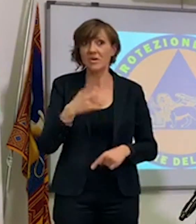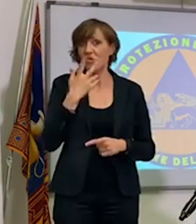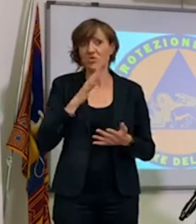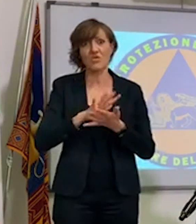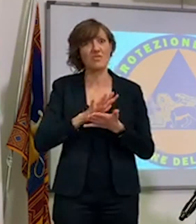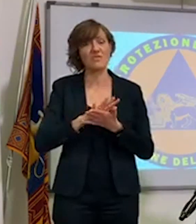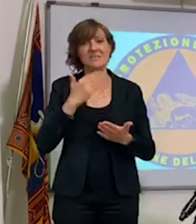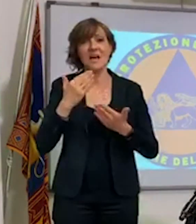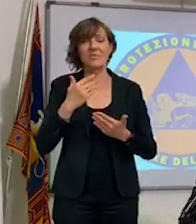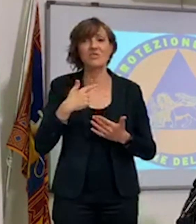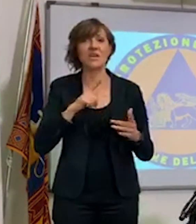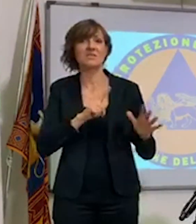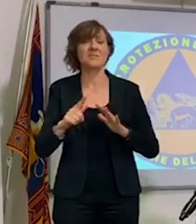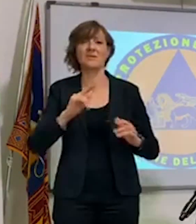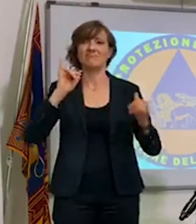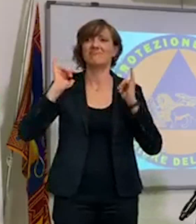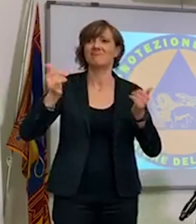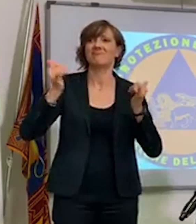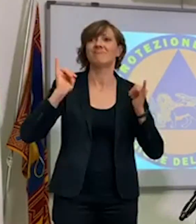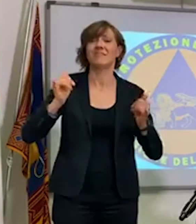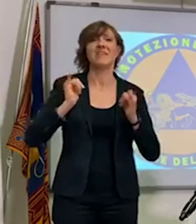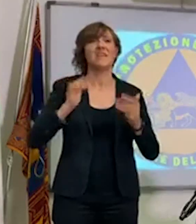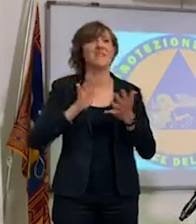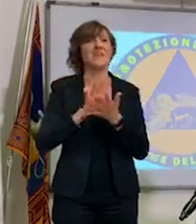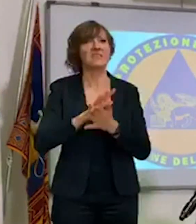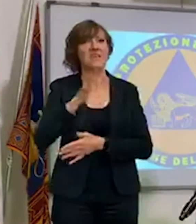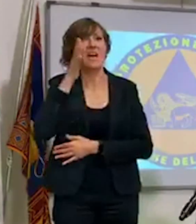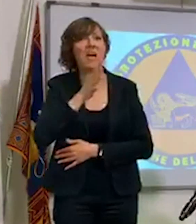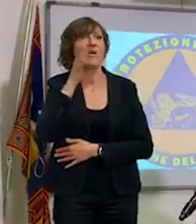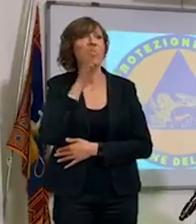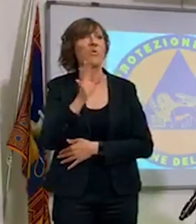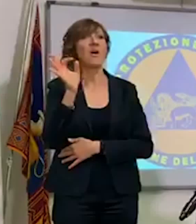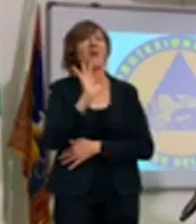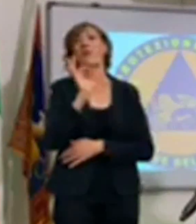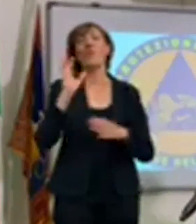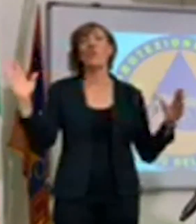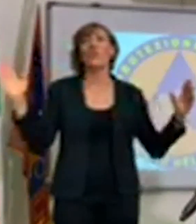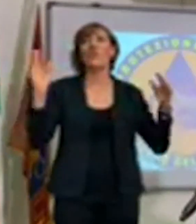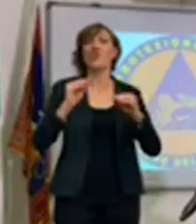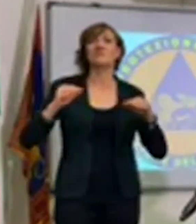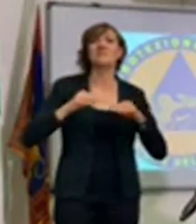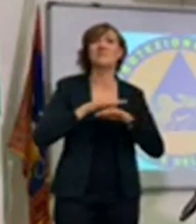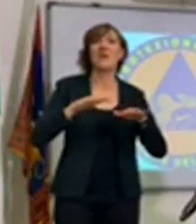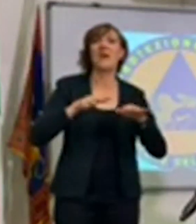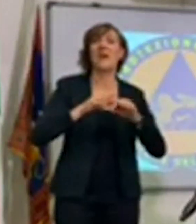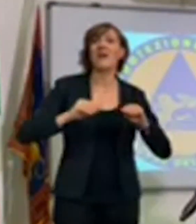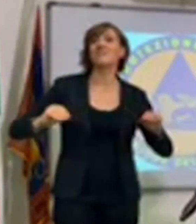è la settimana dell'euforia, la settimana della festa dell'acqua, la settimana della notte nelle spiagge, la settimana